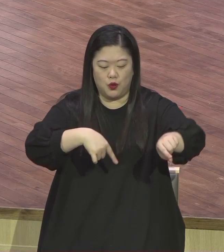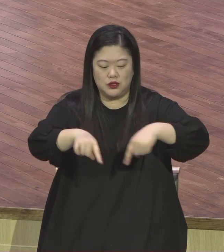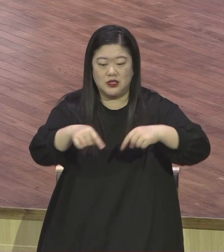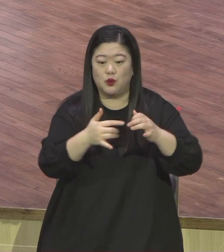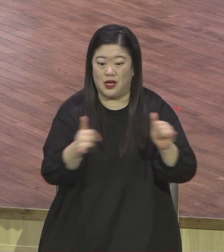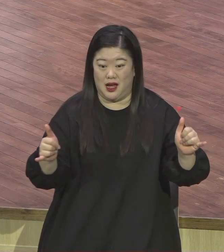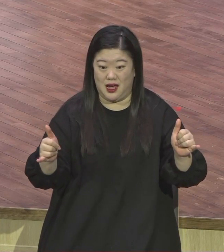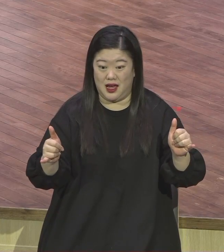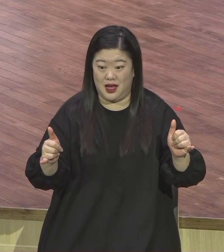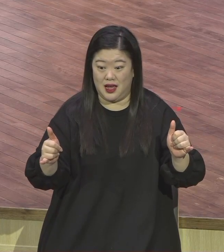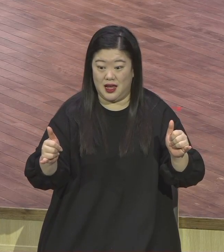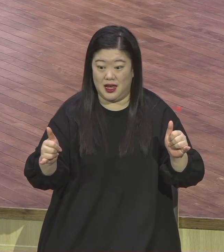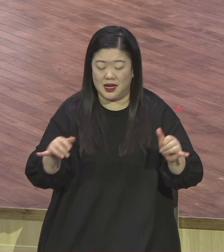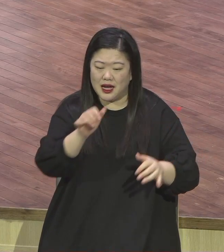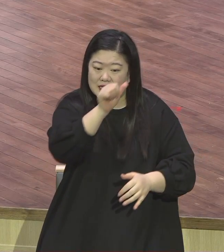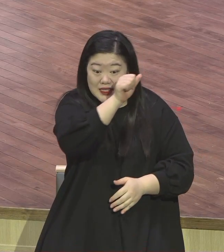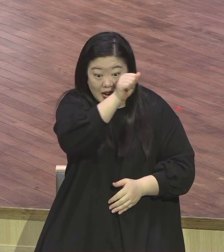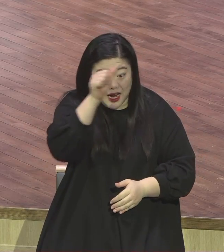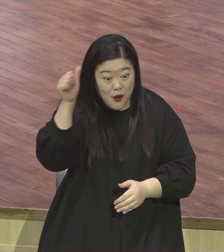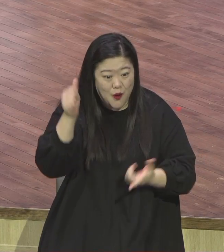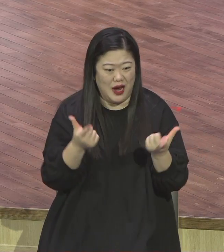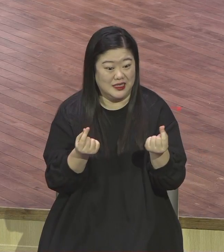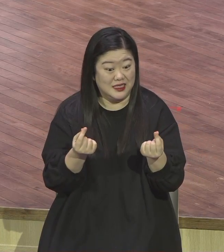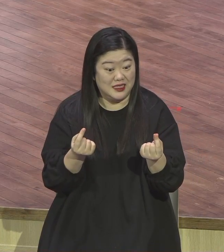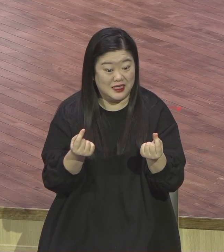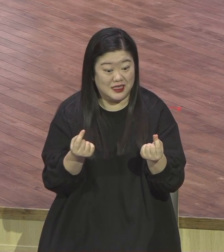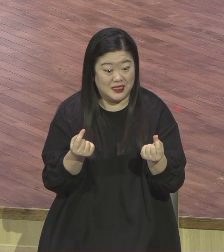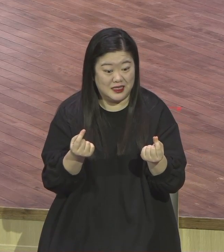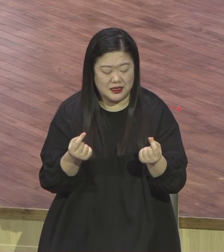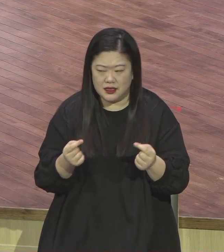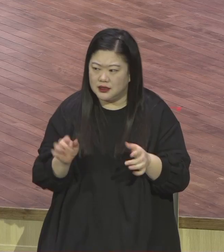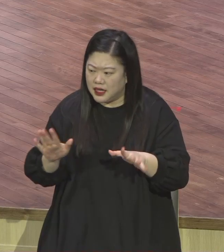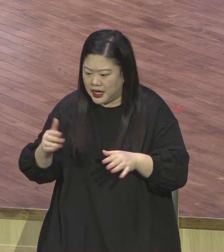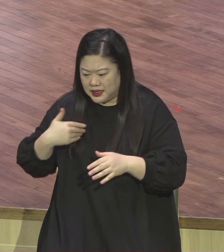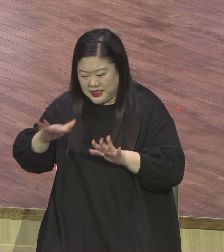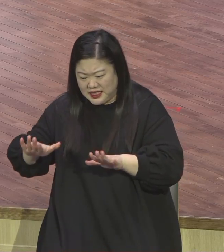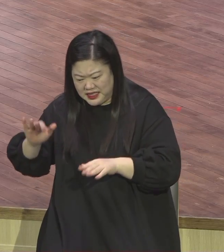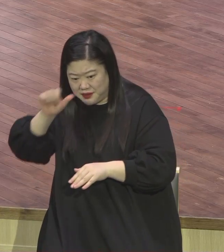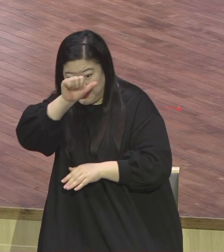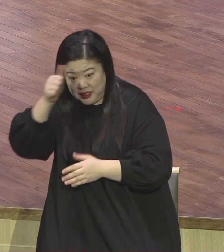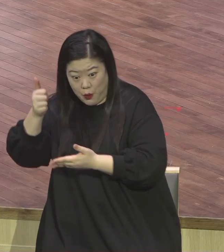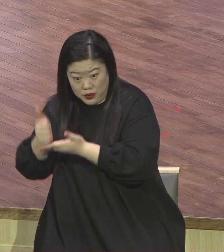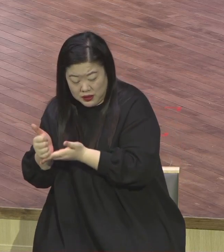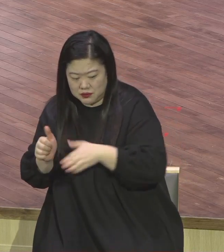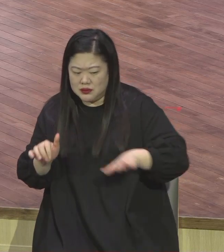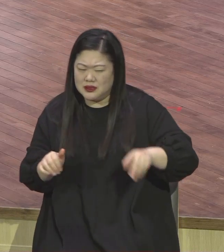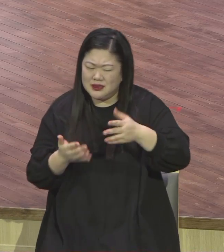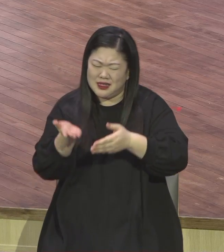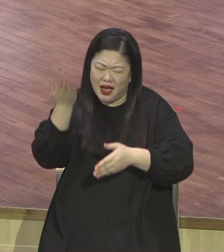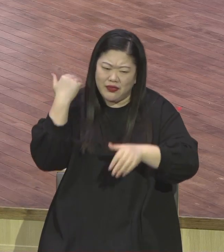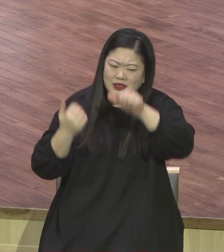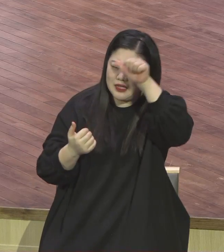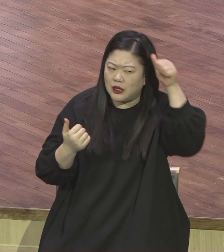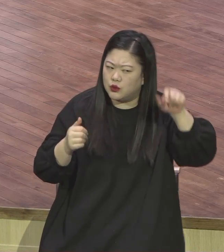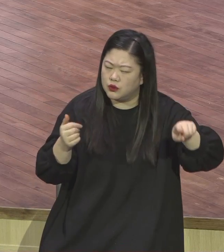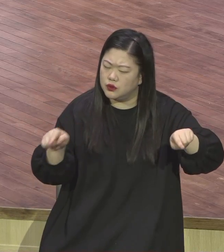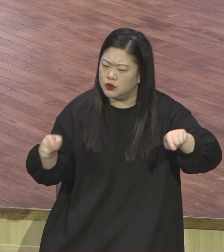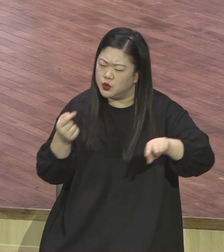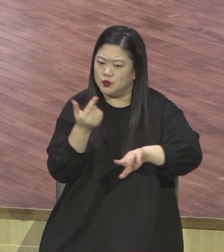장로라 그러거든요 요즘 의미와 좀 다릅니다 최고 어른 모두 다 습득하고